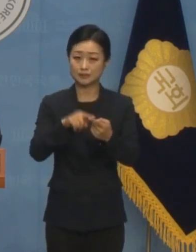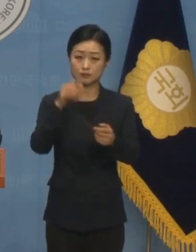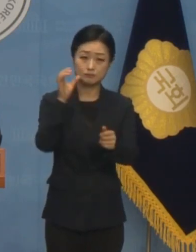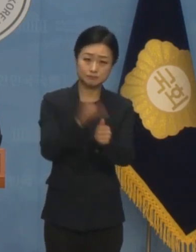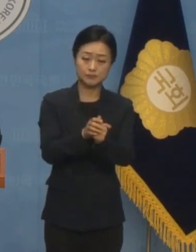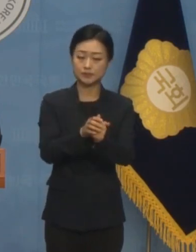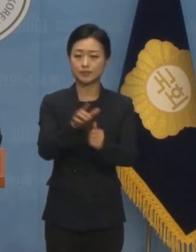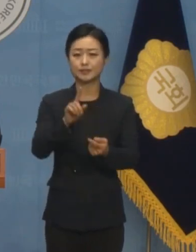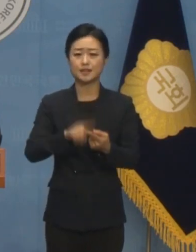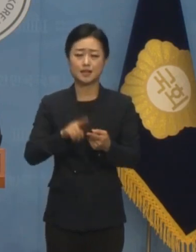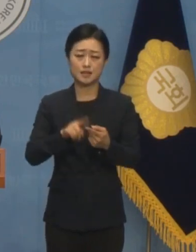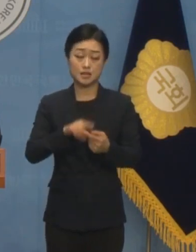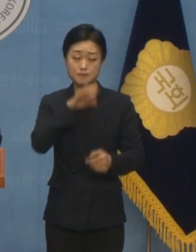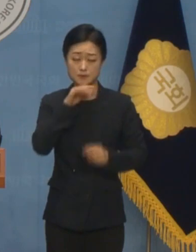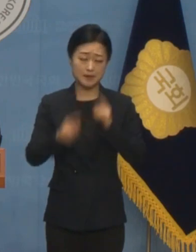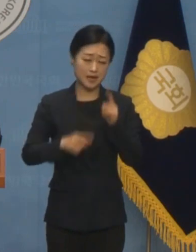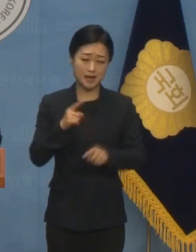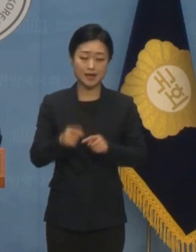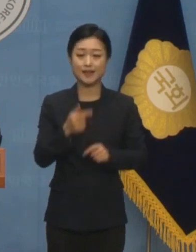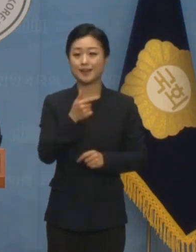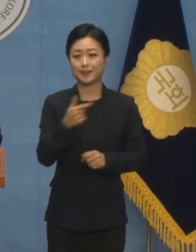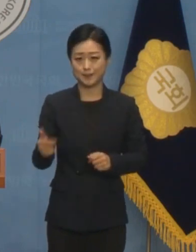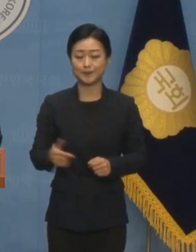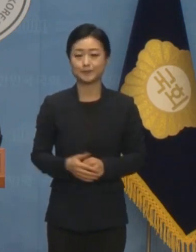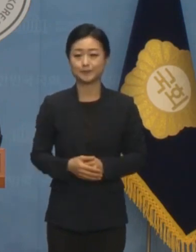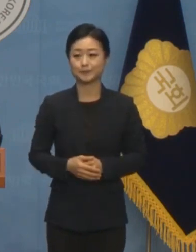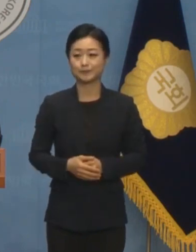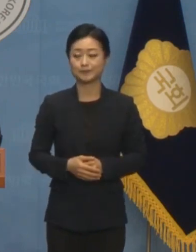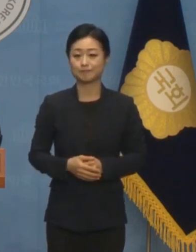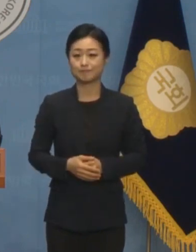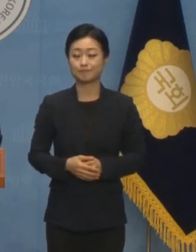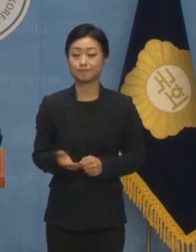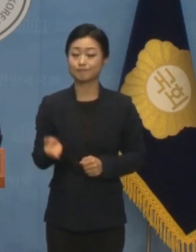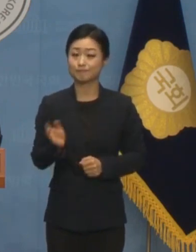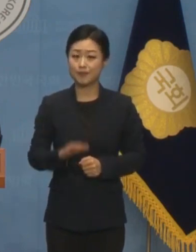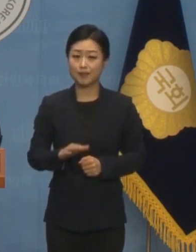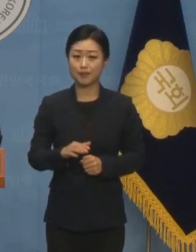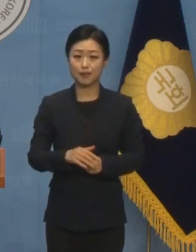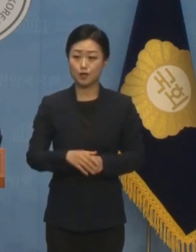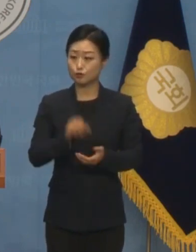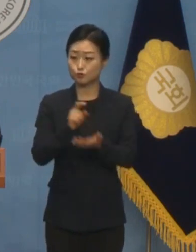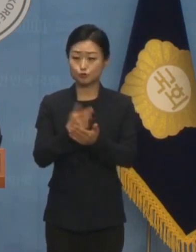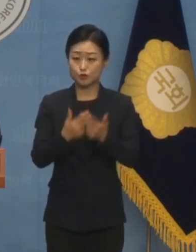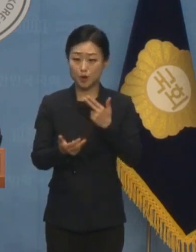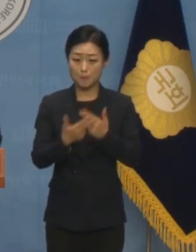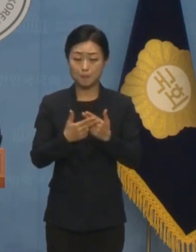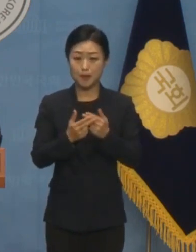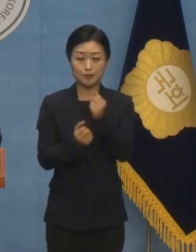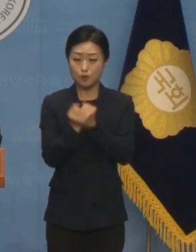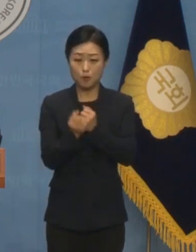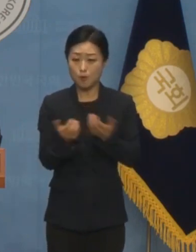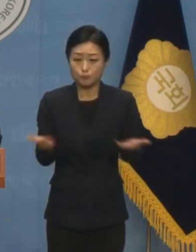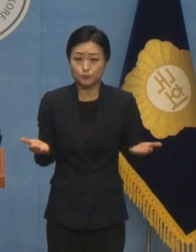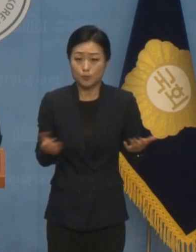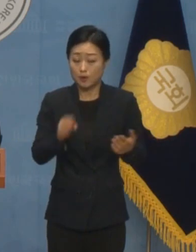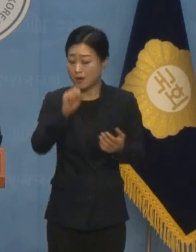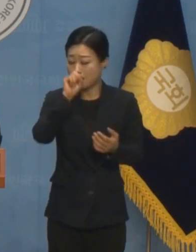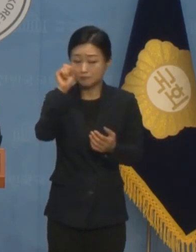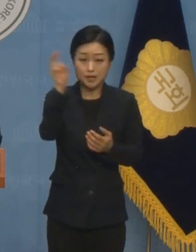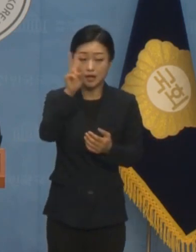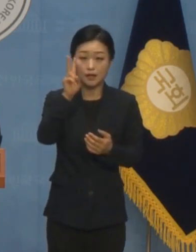비난이 덜 끓고 있는 상황에서 한마디 해명조차 없이 불과 며칠 만에